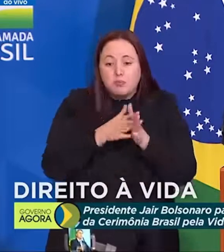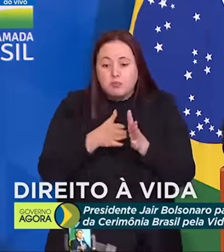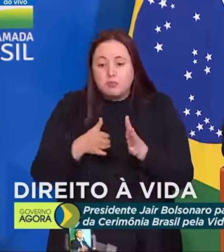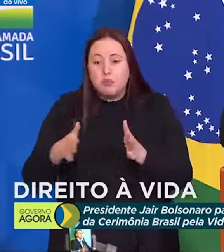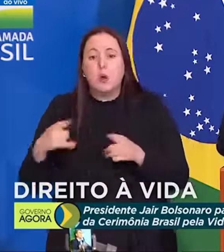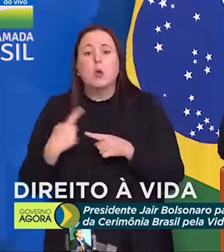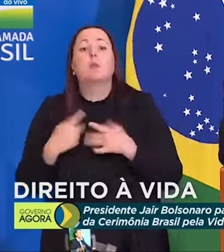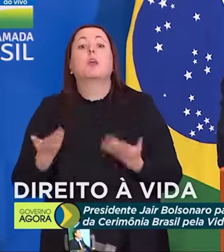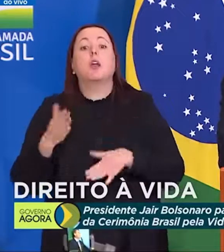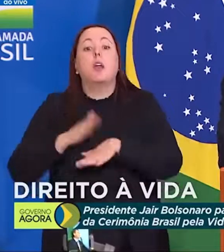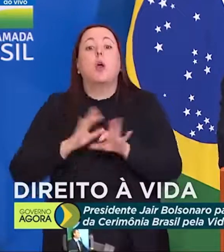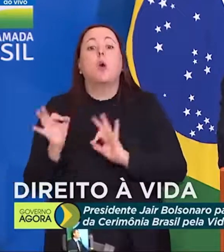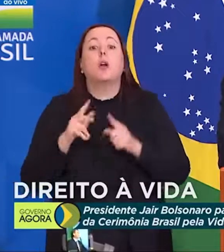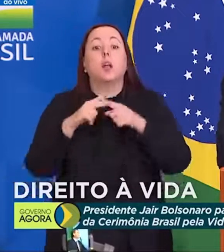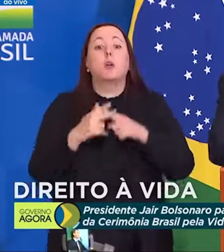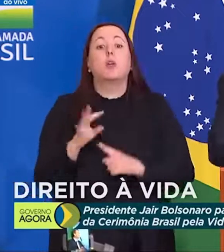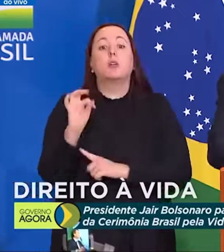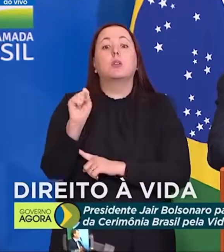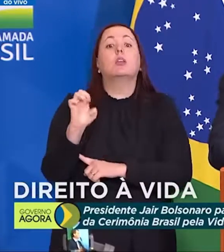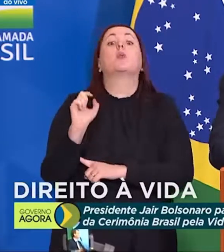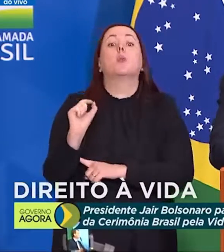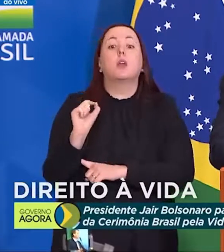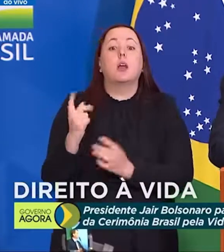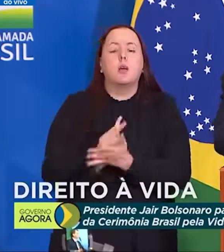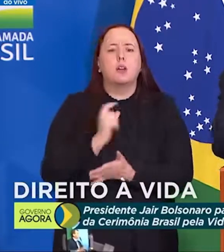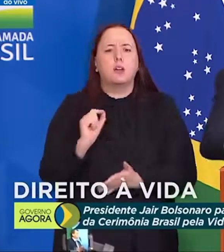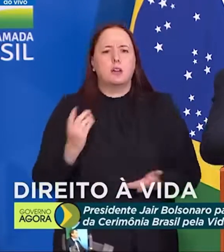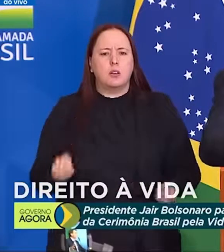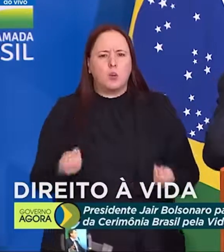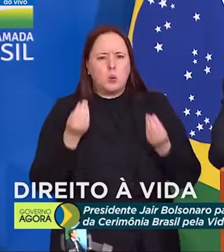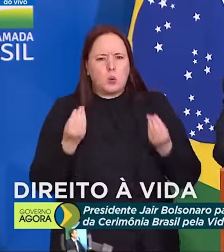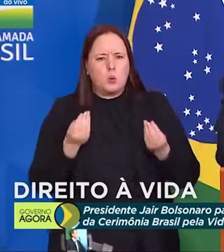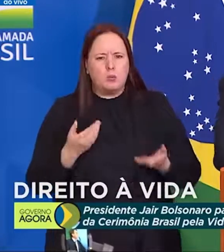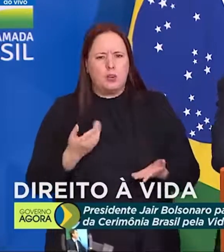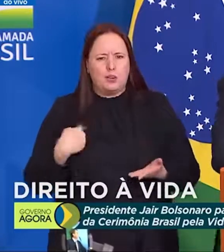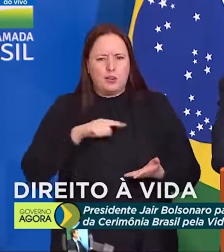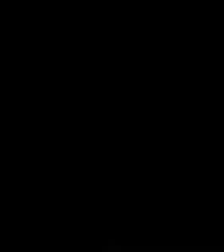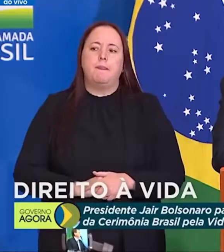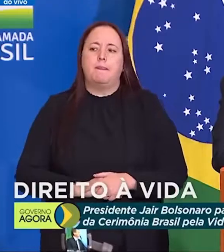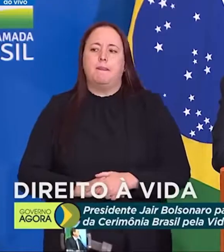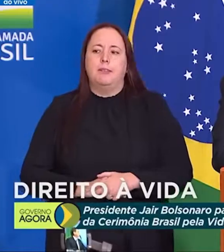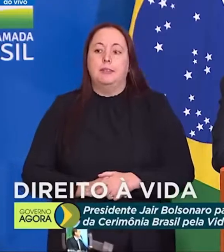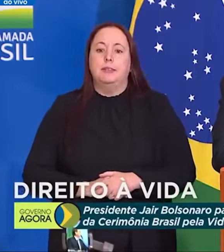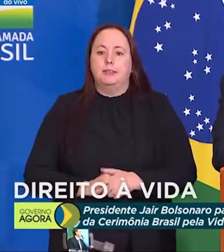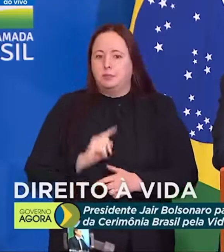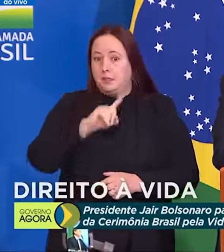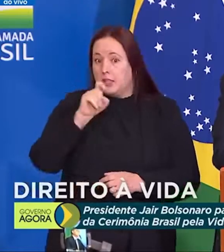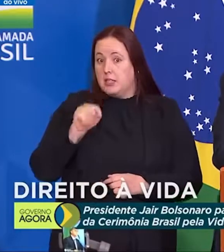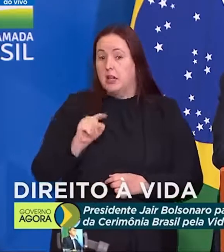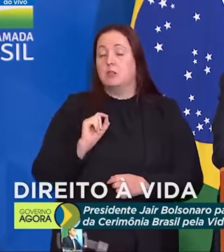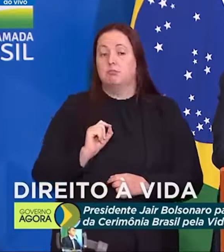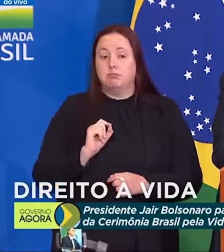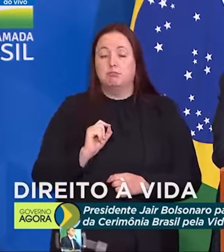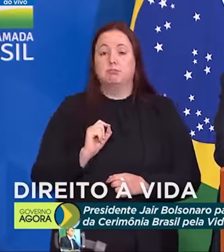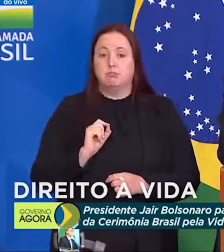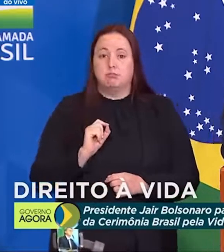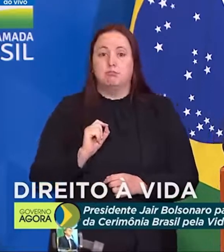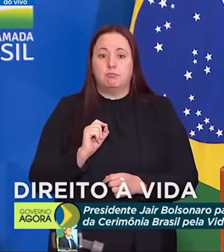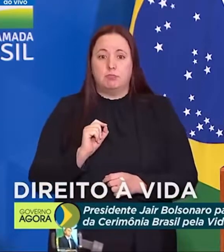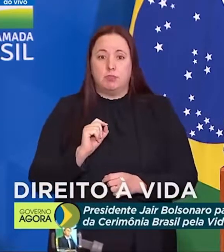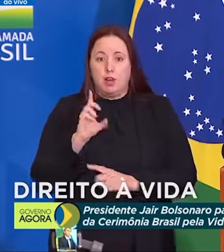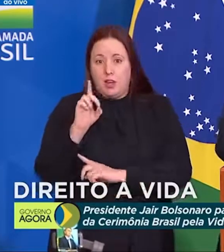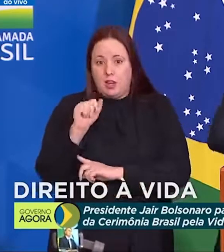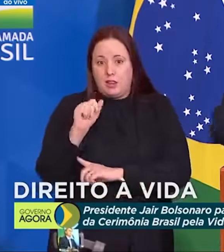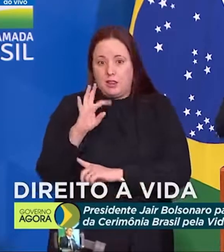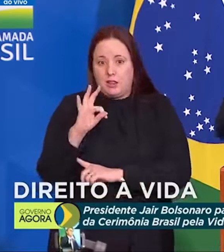Ficaram arrumando o que dentro do TSE? Porque só sobra margem para a desconfiança. Será que o